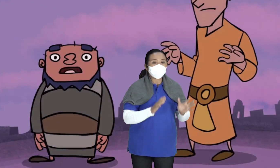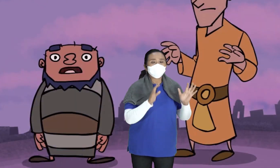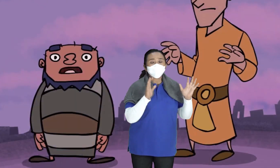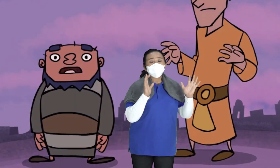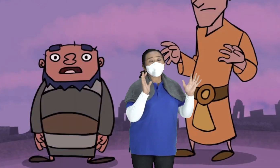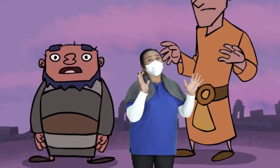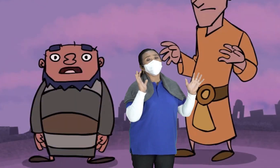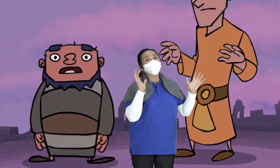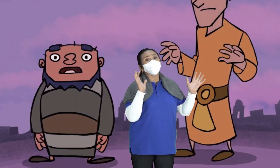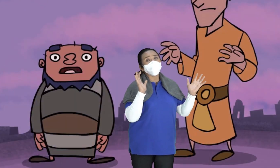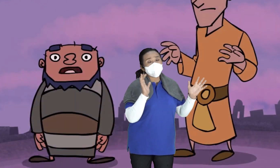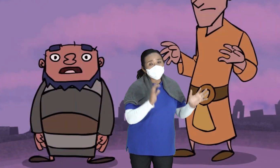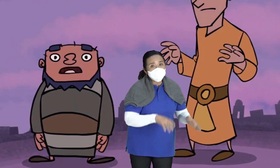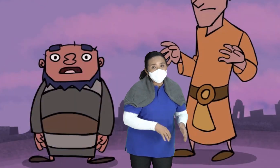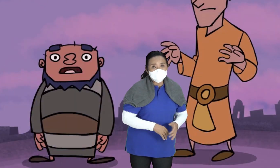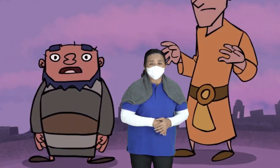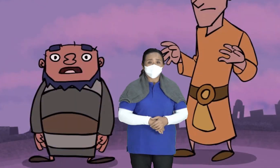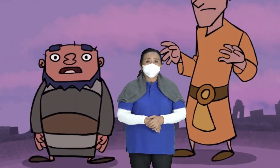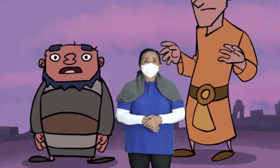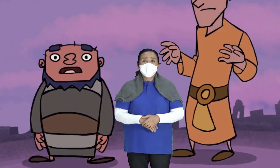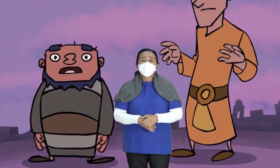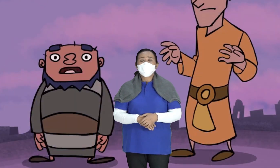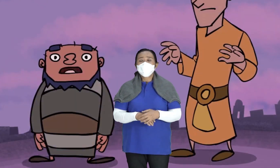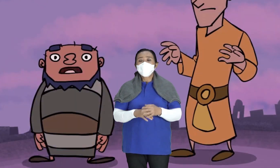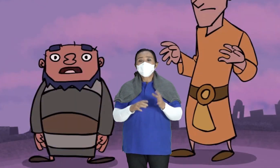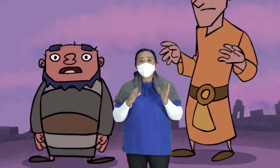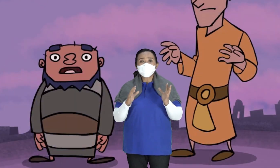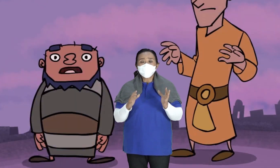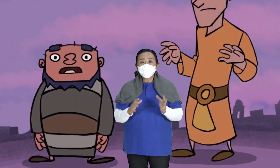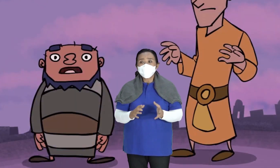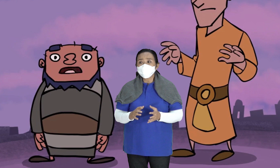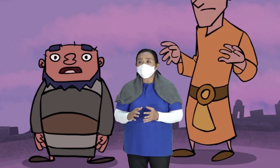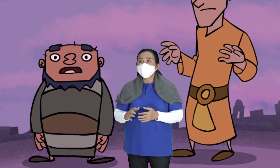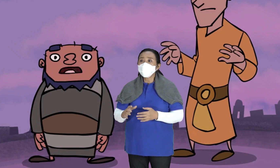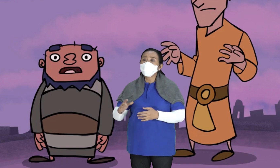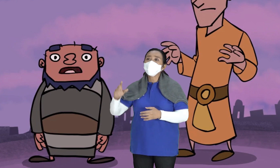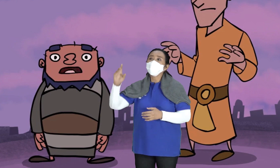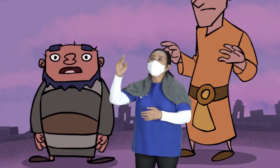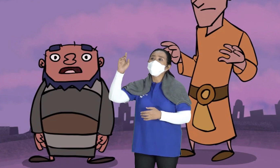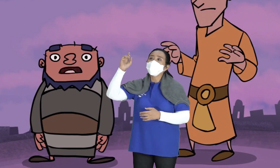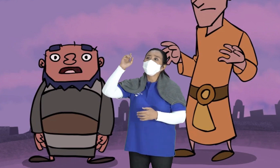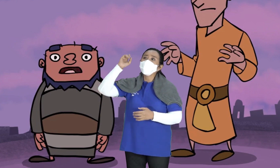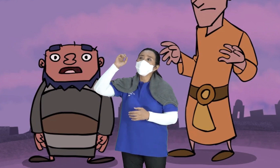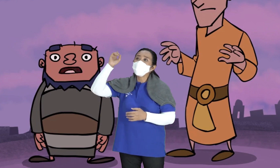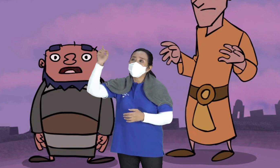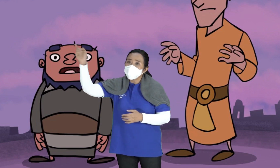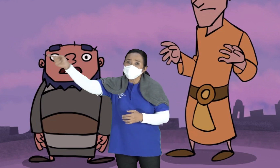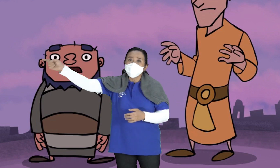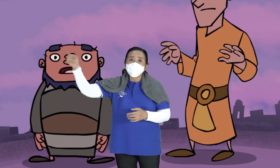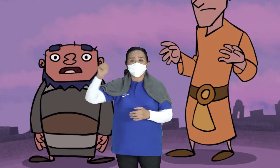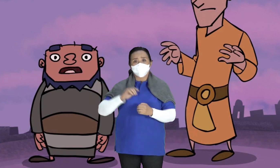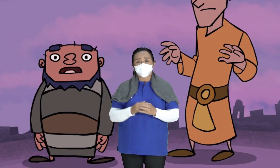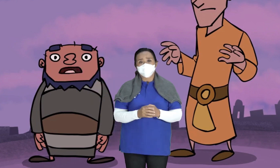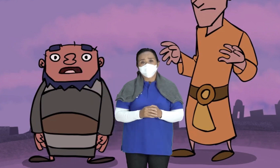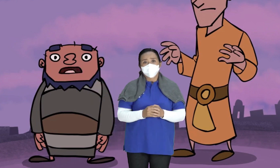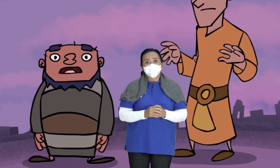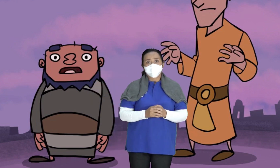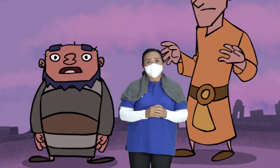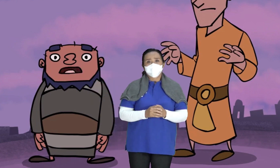Sekarang udah Jangan ikut saya Saya mau pergi sendiri Saya disuruh Tuhan Pergi ke sungai Yordan